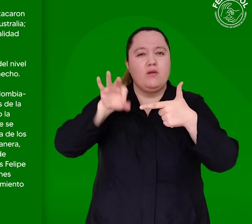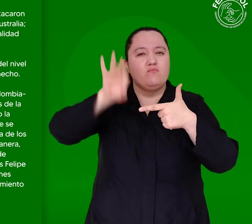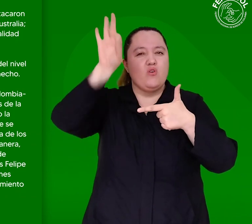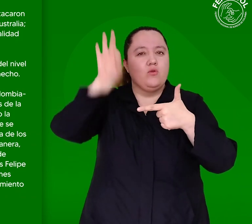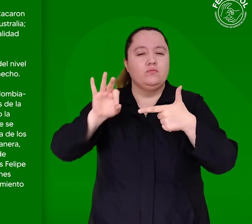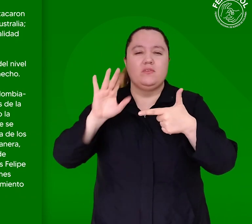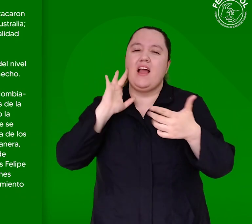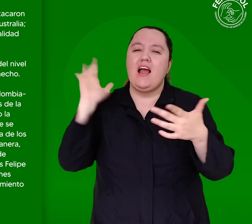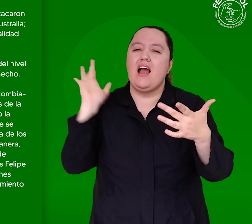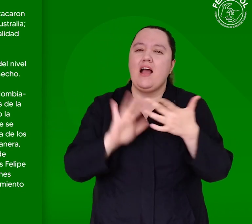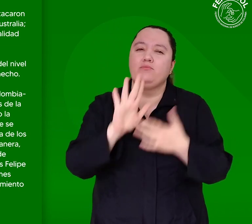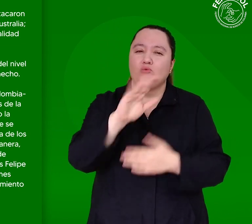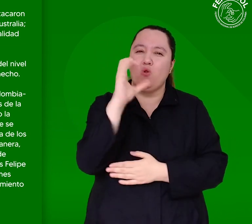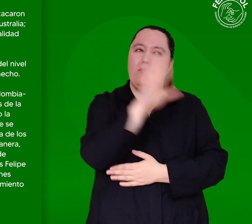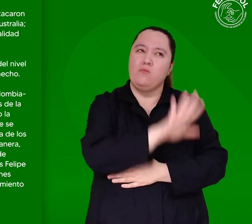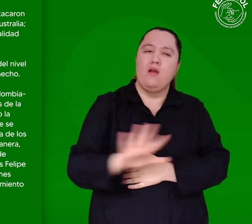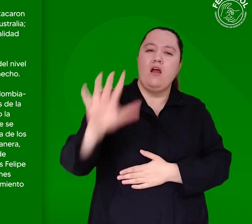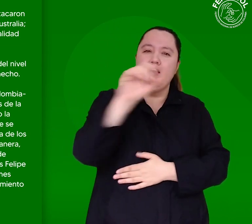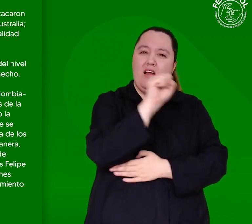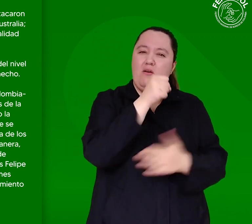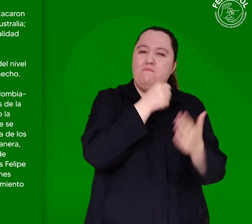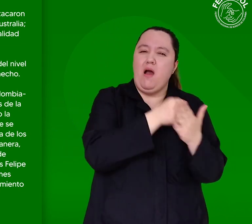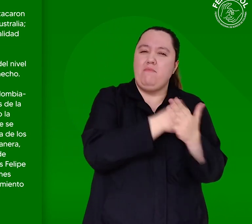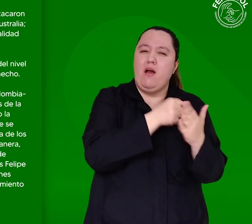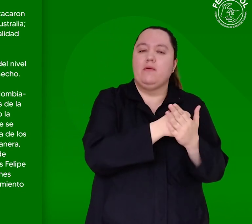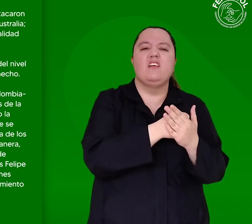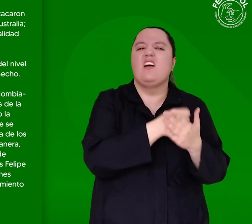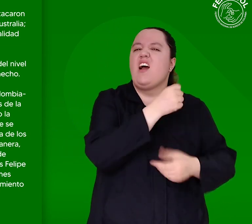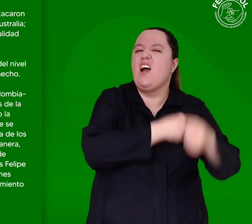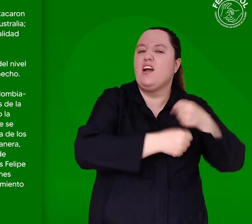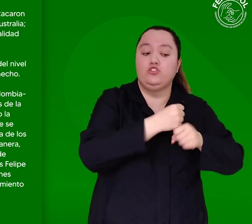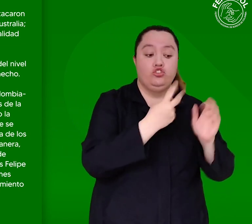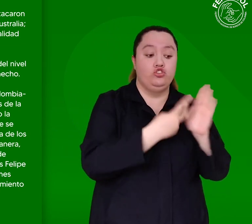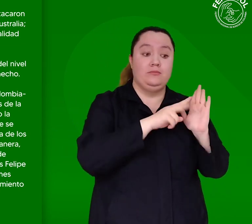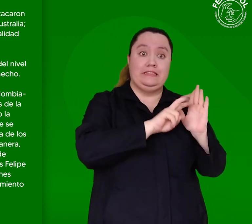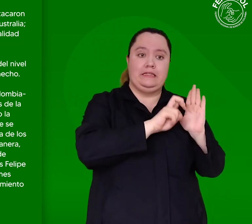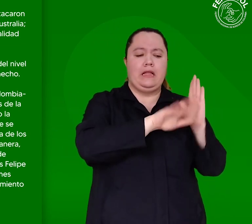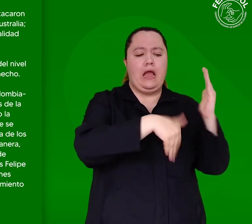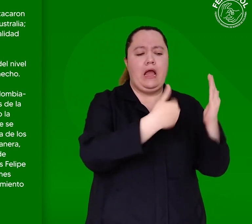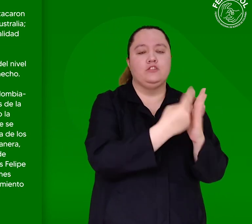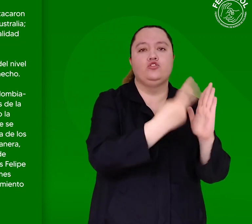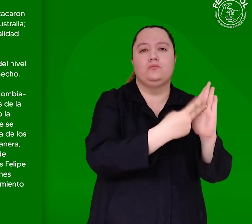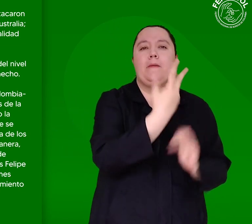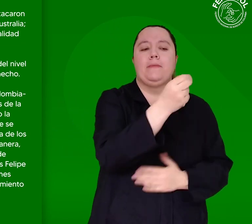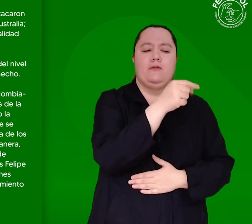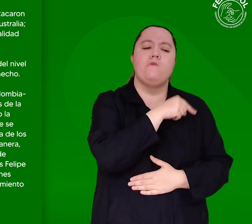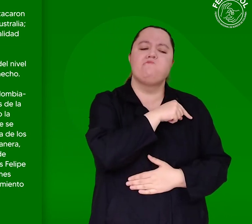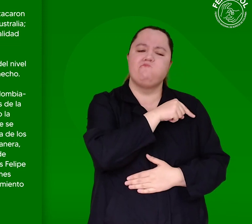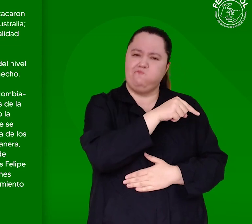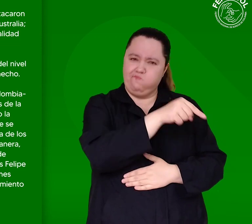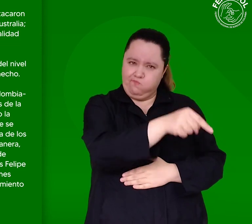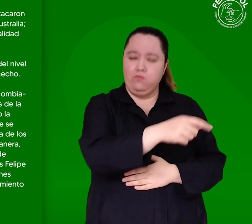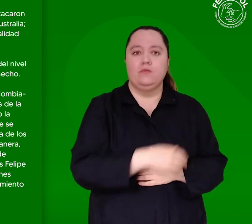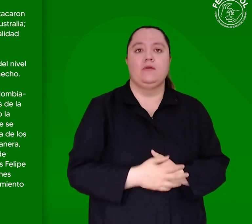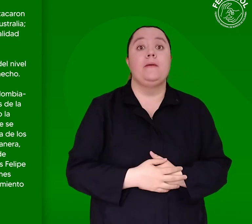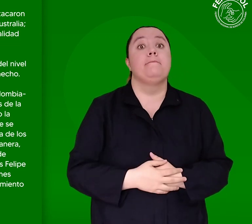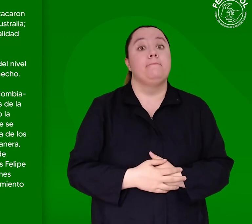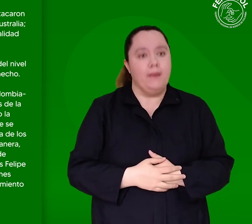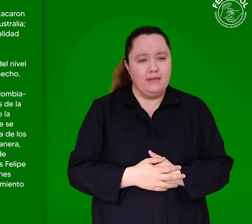entre los años 2007 al 2020, incluyendo reportes de la base de datos de supertransporte que contempla la